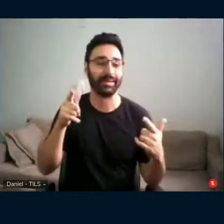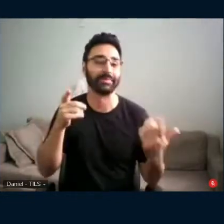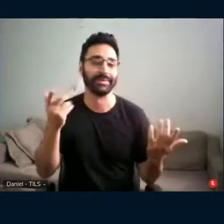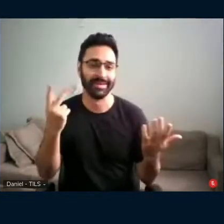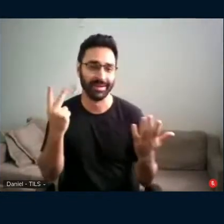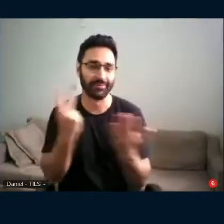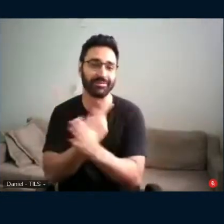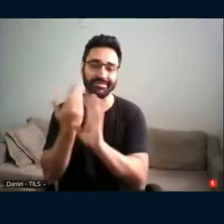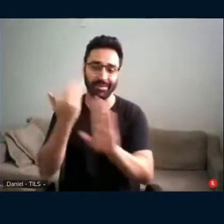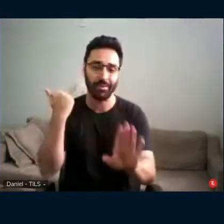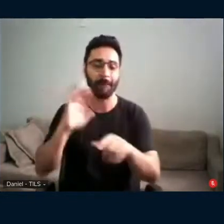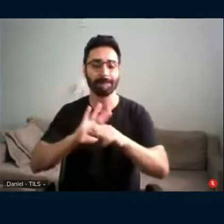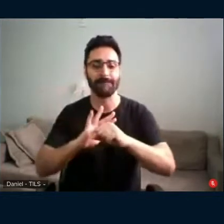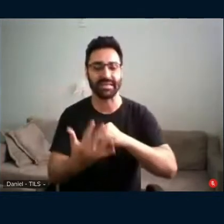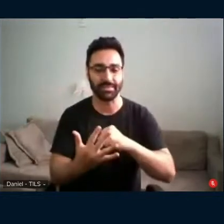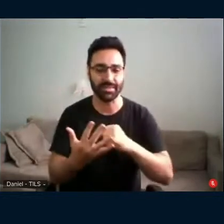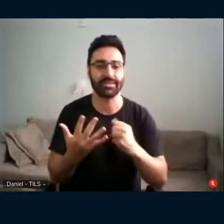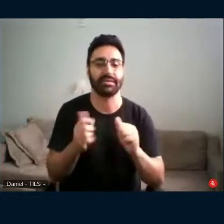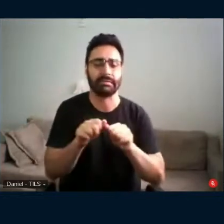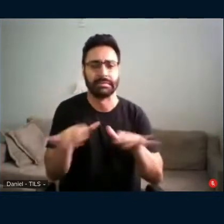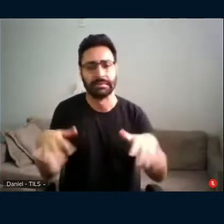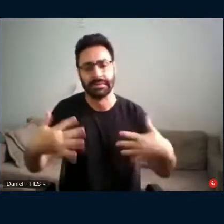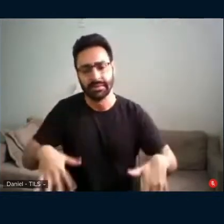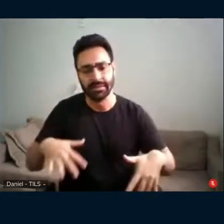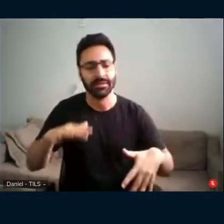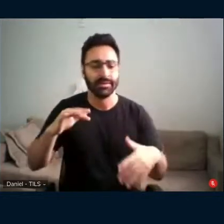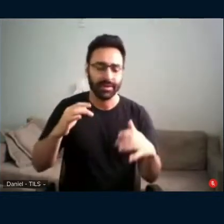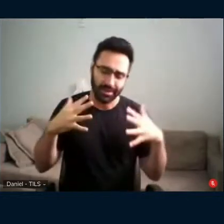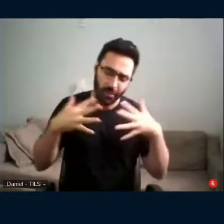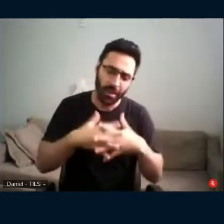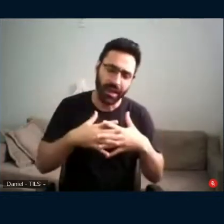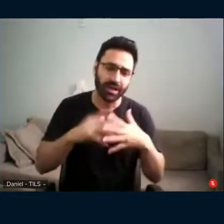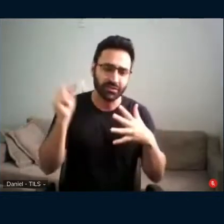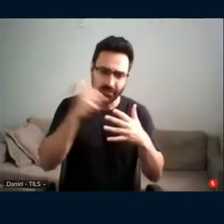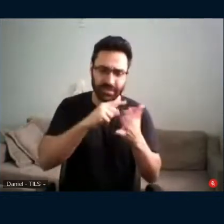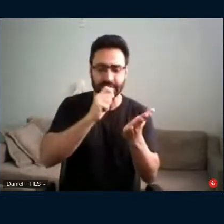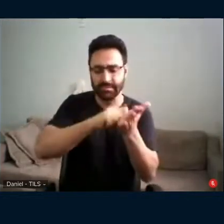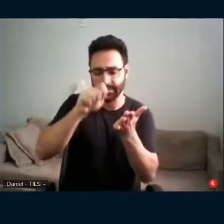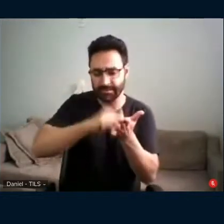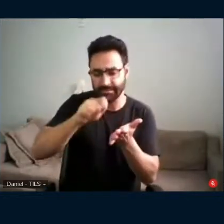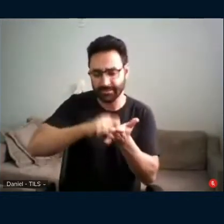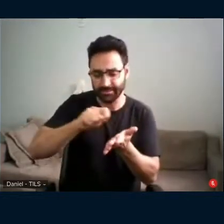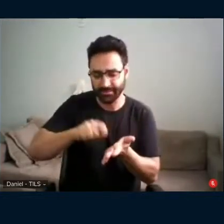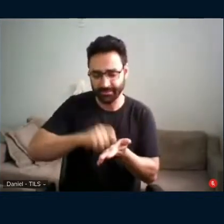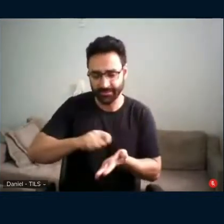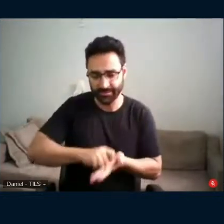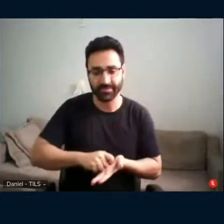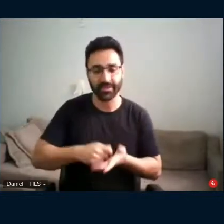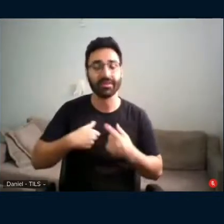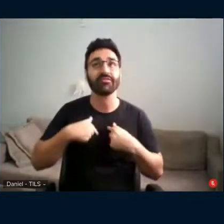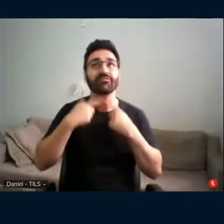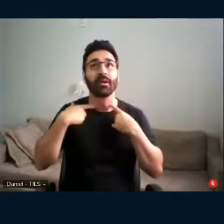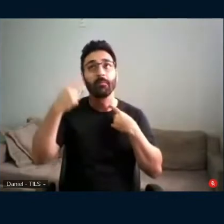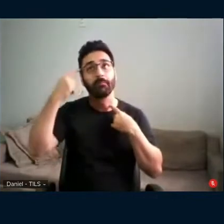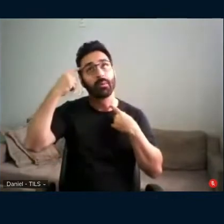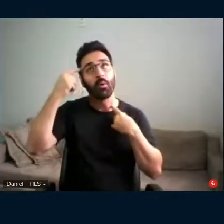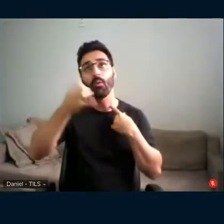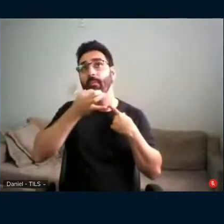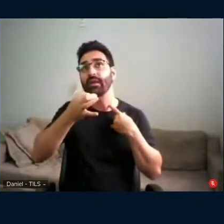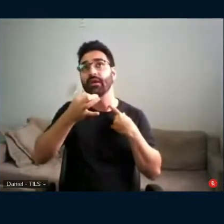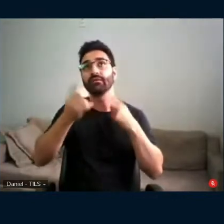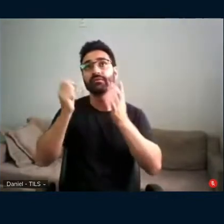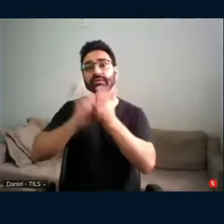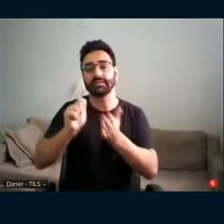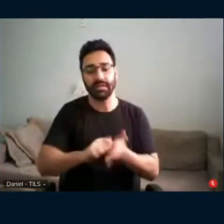é muito complicado a escrita, a possibilidade da gente escrever aquilo que a gente realmente está pensando é uma dificuldade